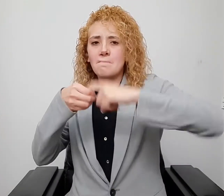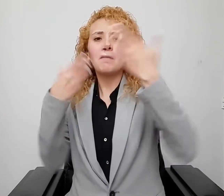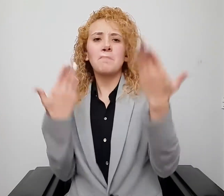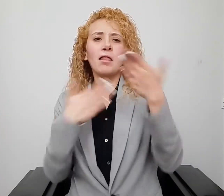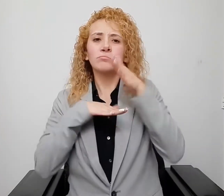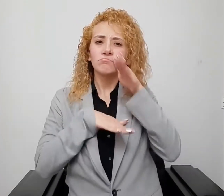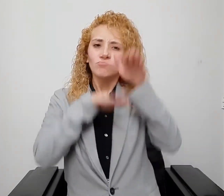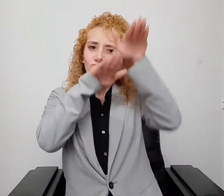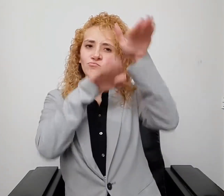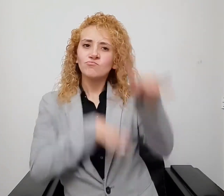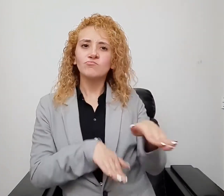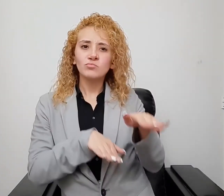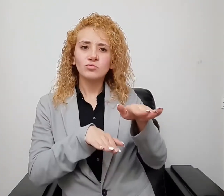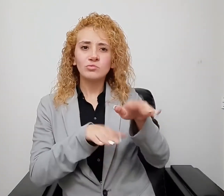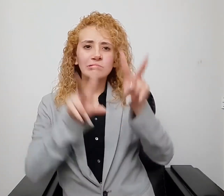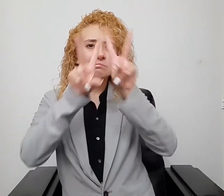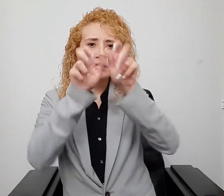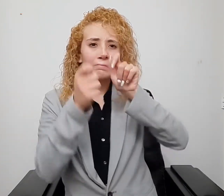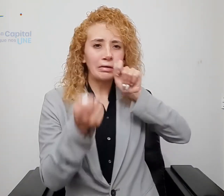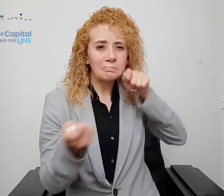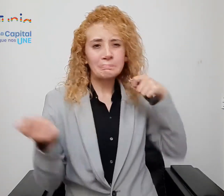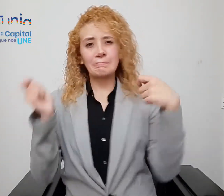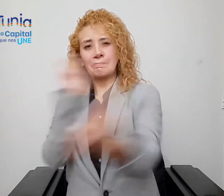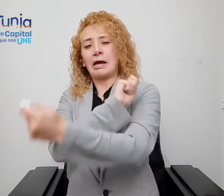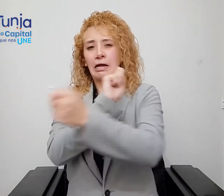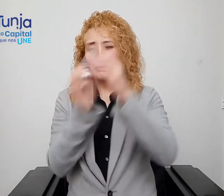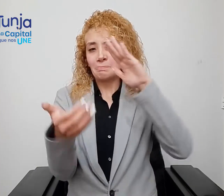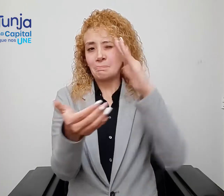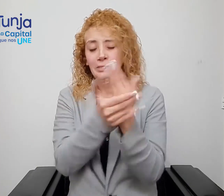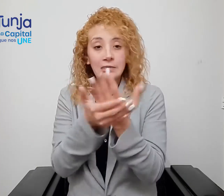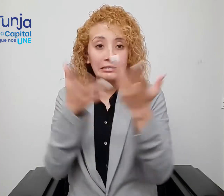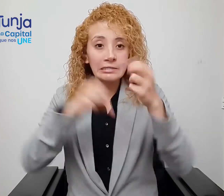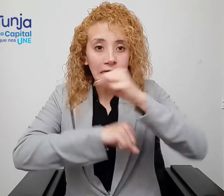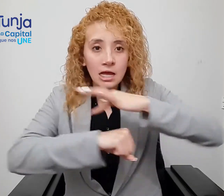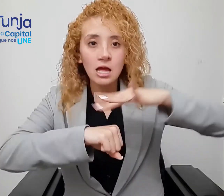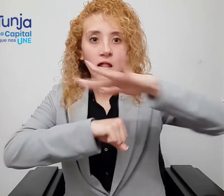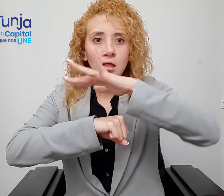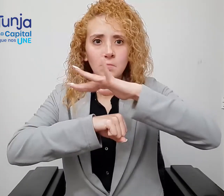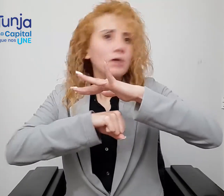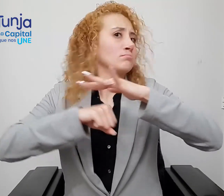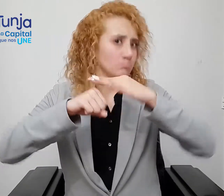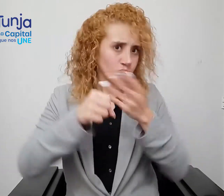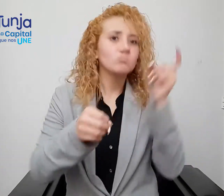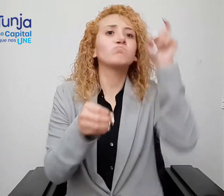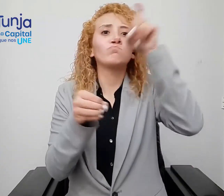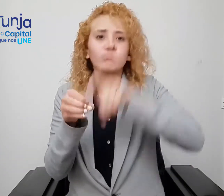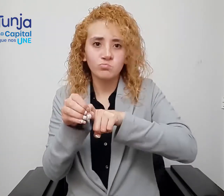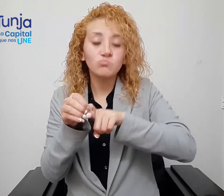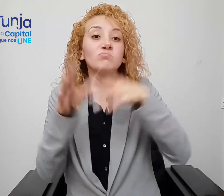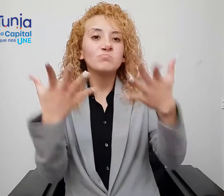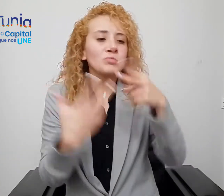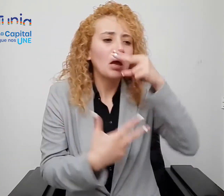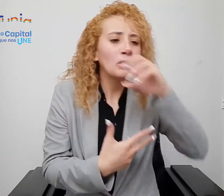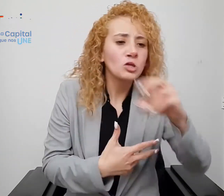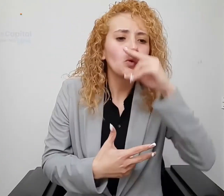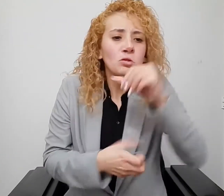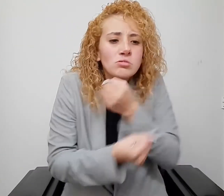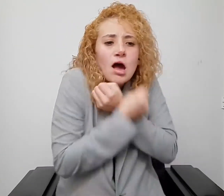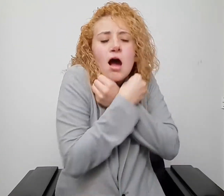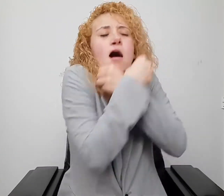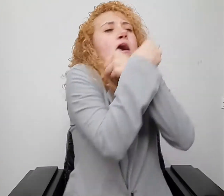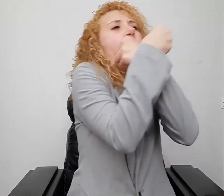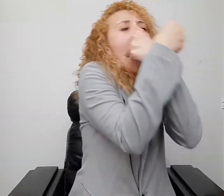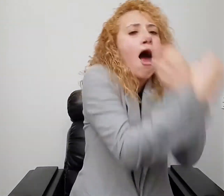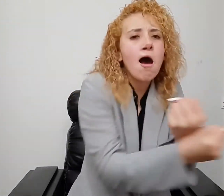climático. Una oportunidad única para los niños y niñas tunjanos que aman la naturaleza, el medio ambiente